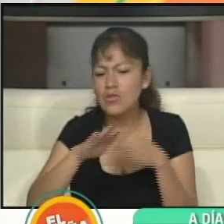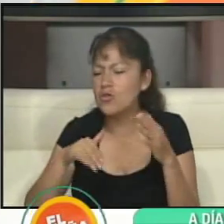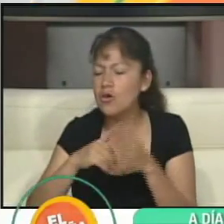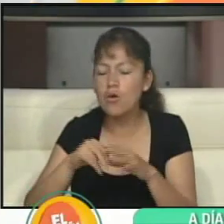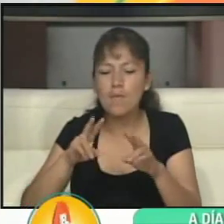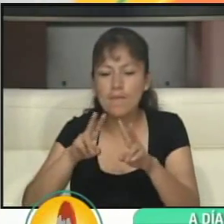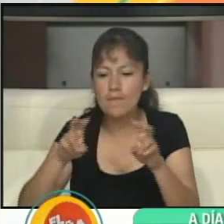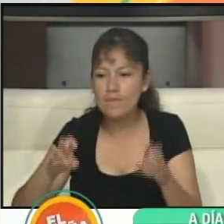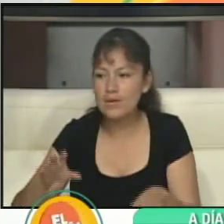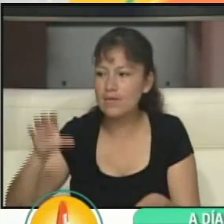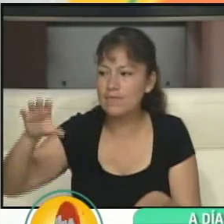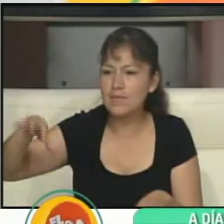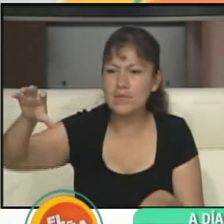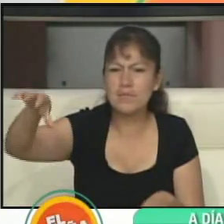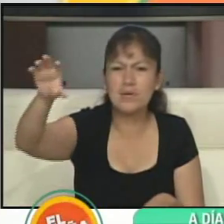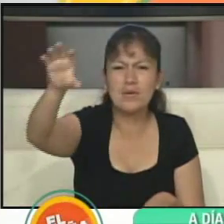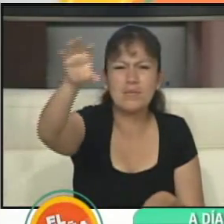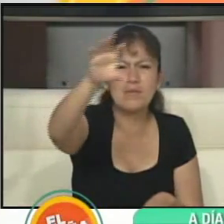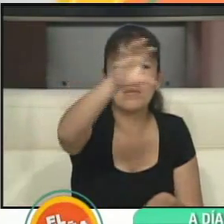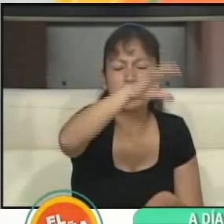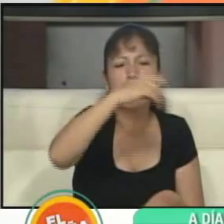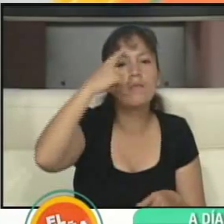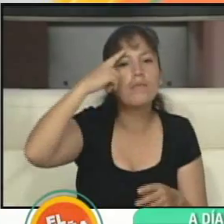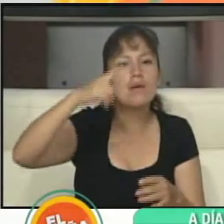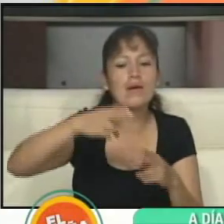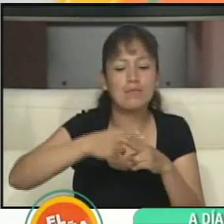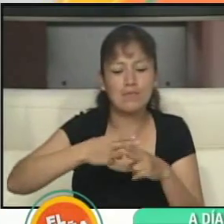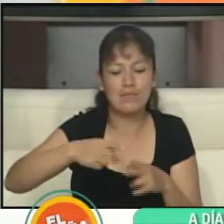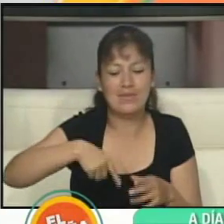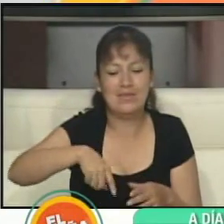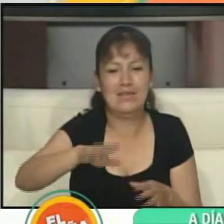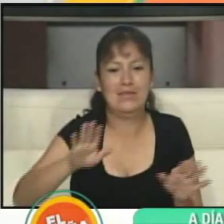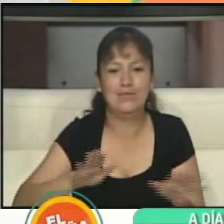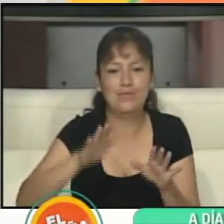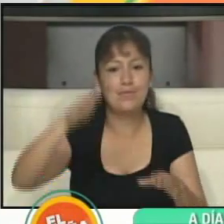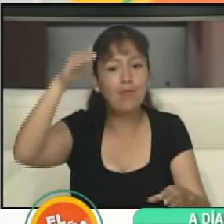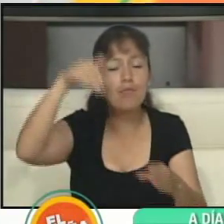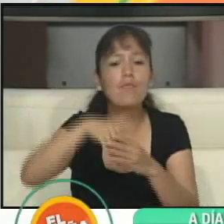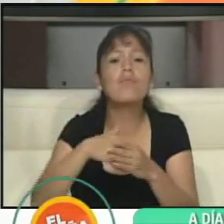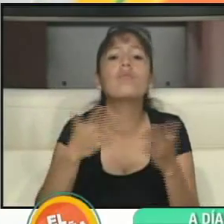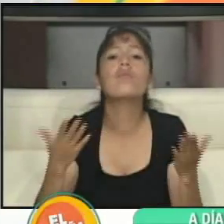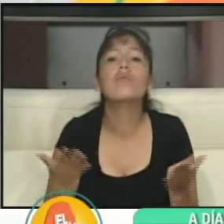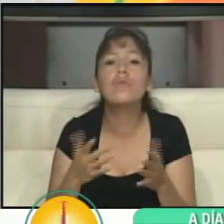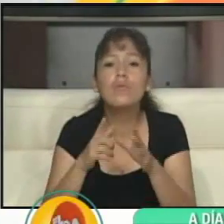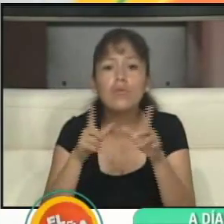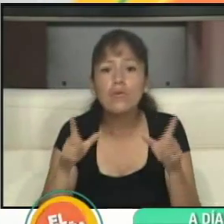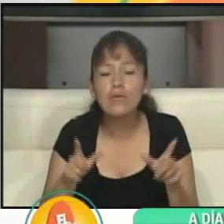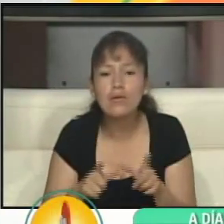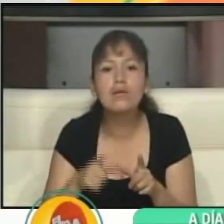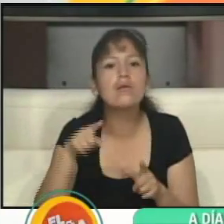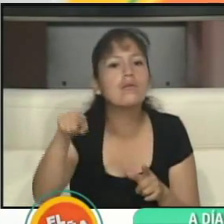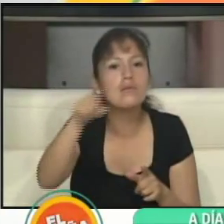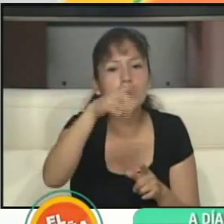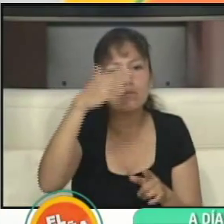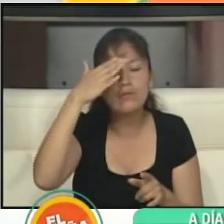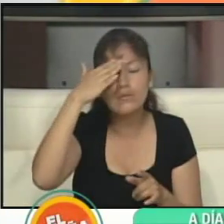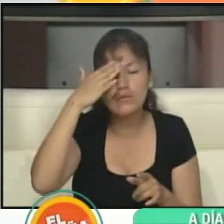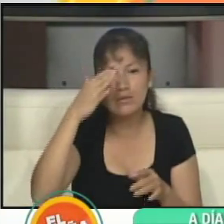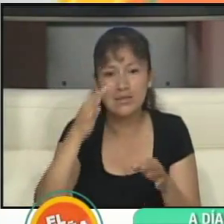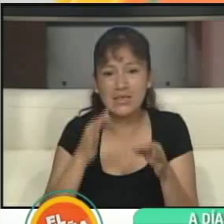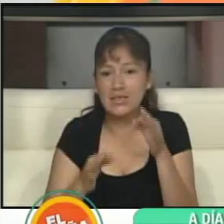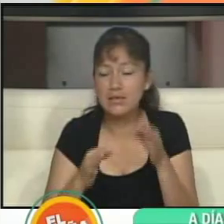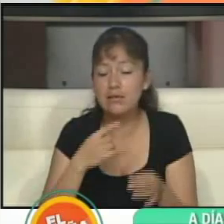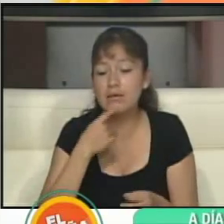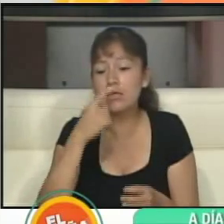mesas que se van a instalar para la votación de este día domingo. ¿Dónde, reiteramos una vez más, vamos a decirle